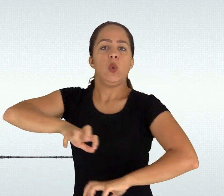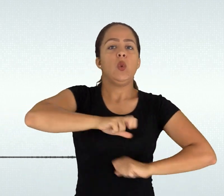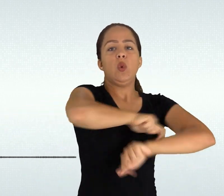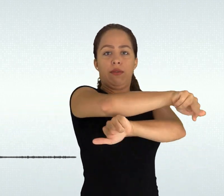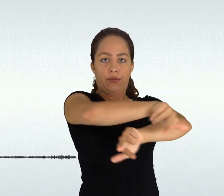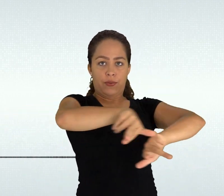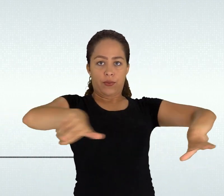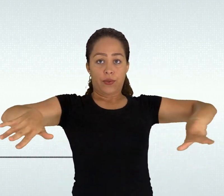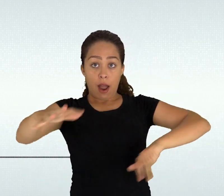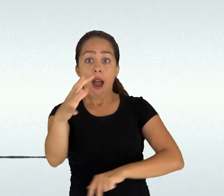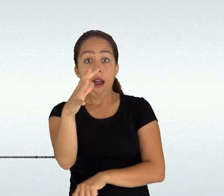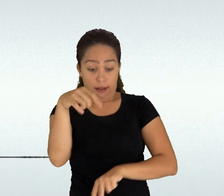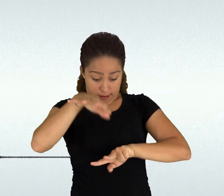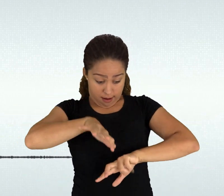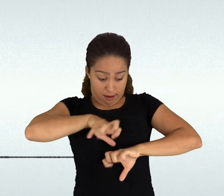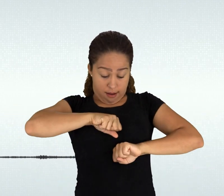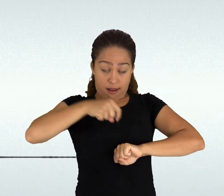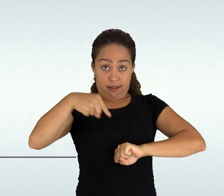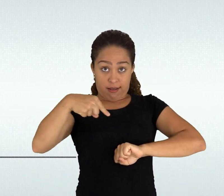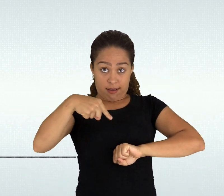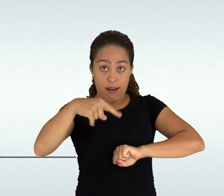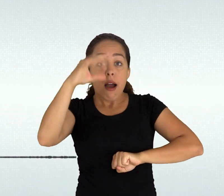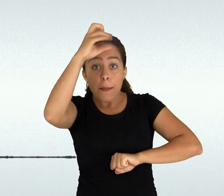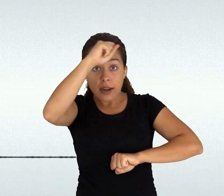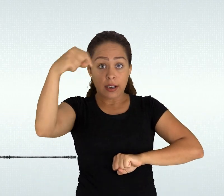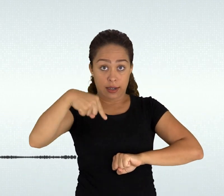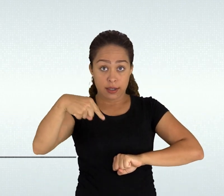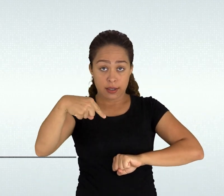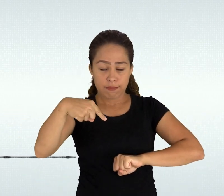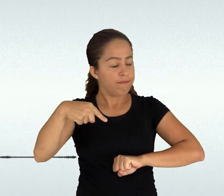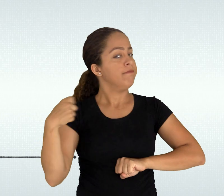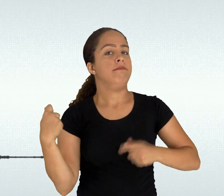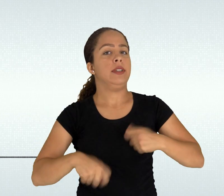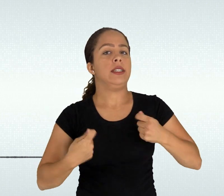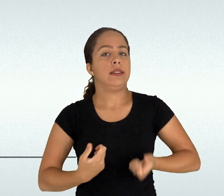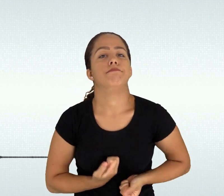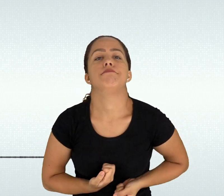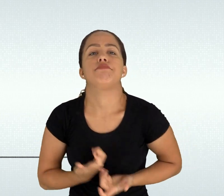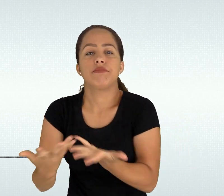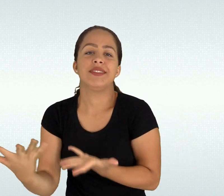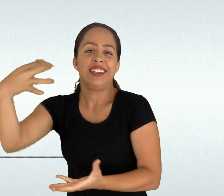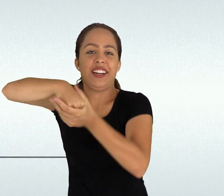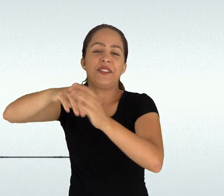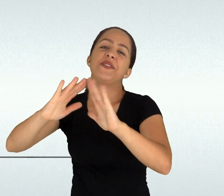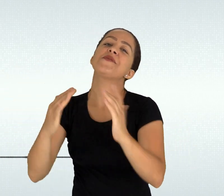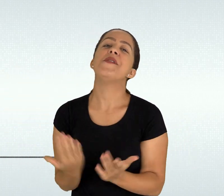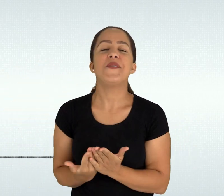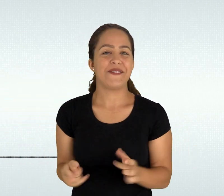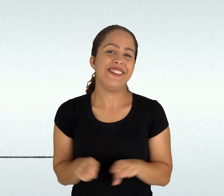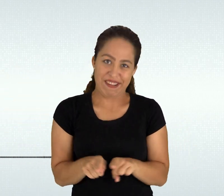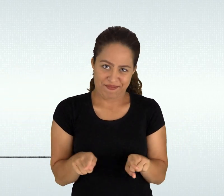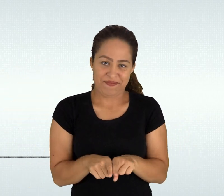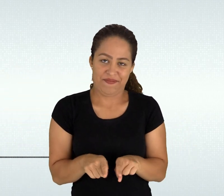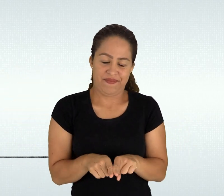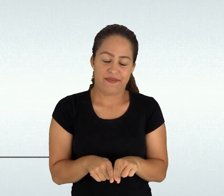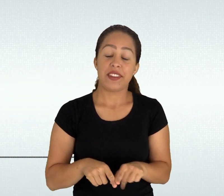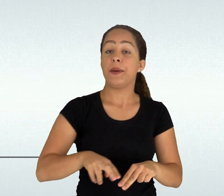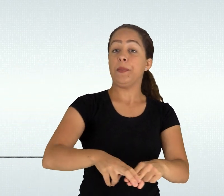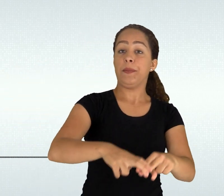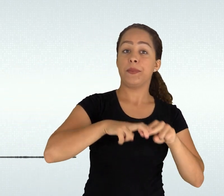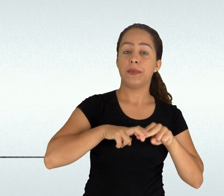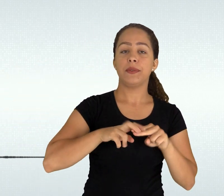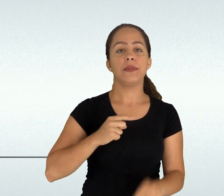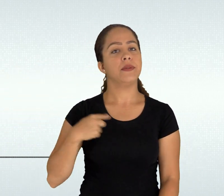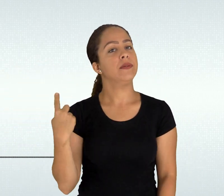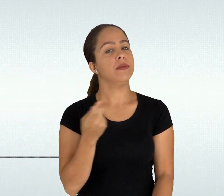aprendizagens e histórias de vida que devem ser potencializados pela escola em todas as suas dimensões